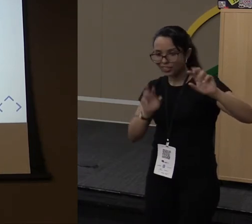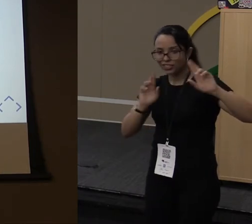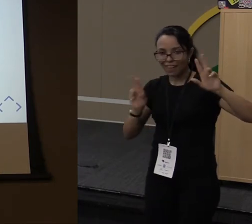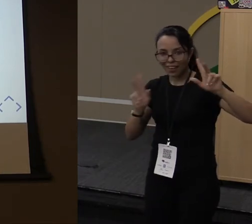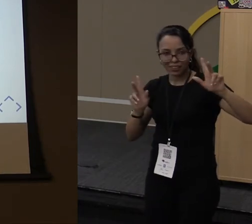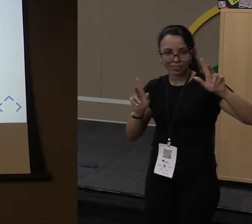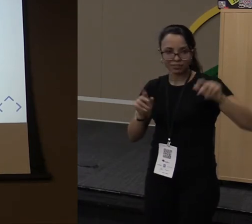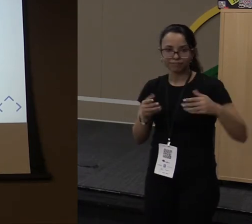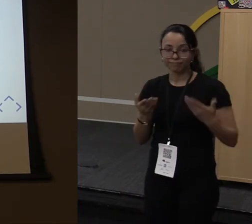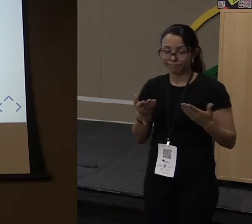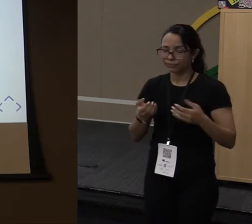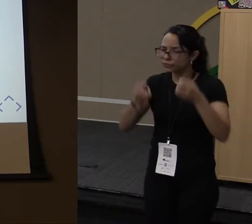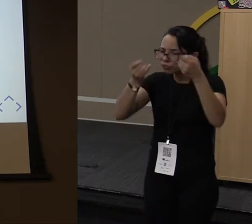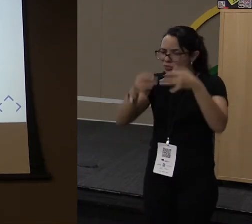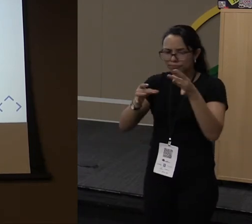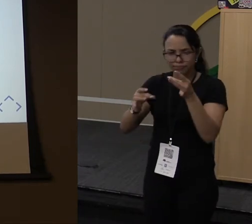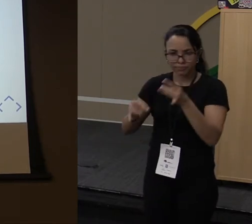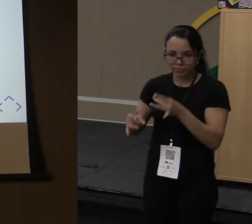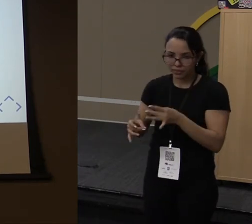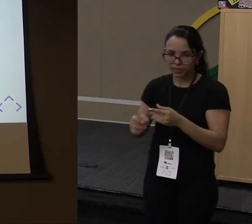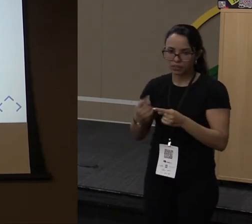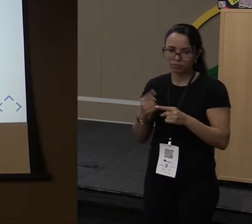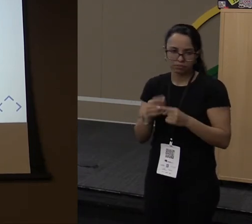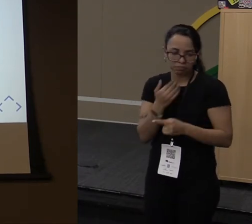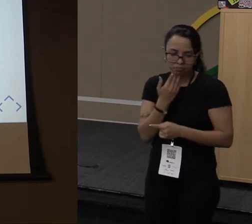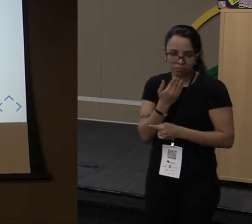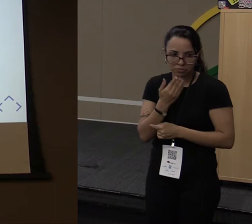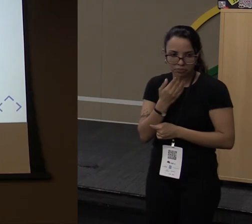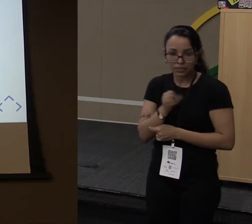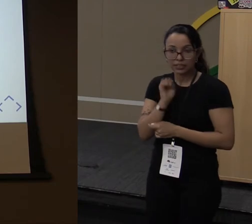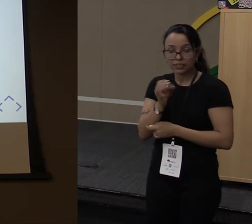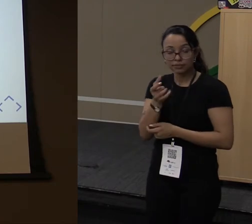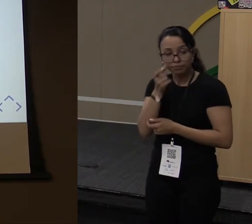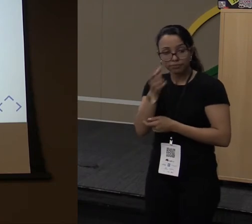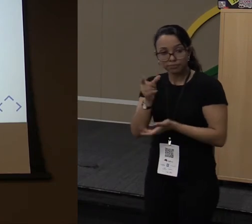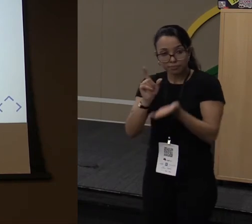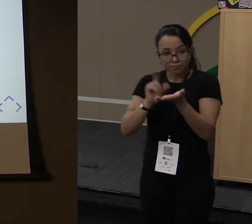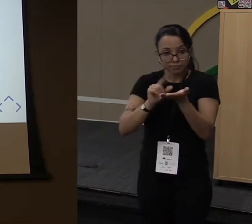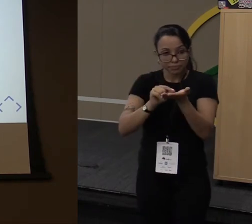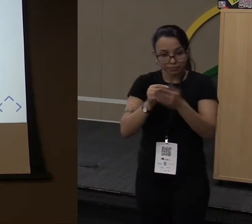Quem tiver interesse, entra nesse artigo e lê rapidinho. cinco minutos.